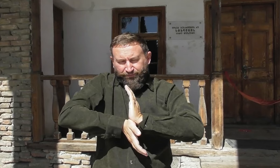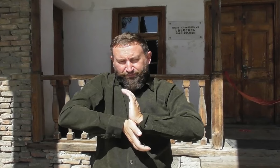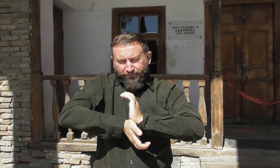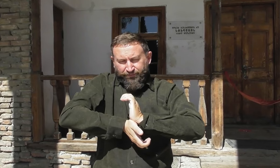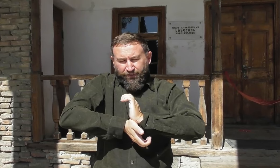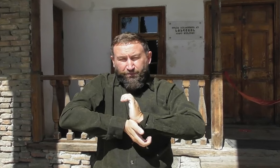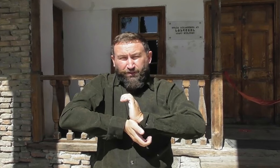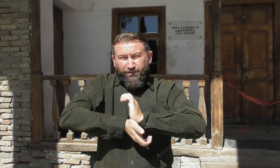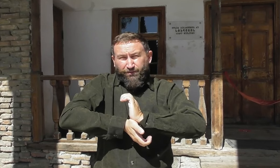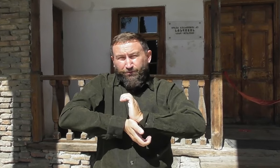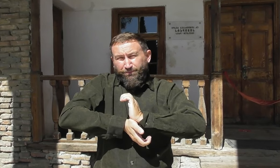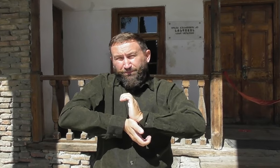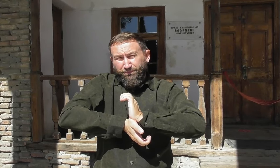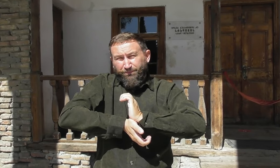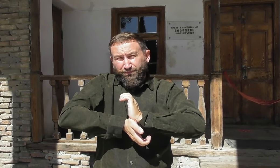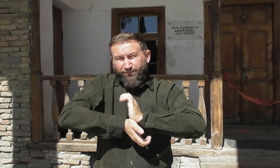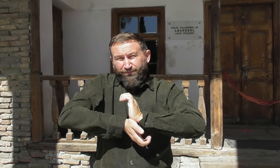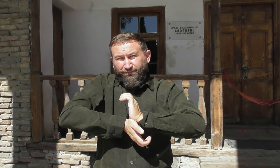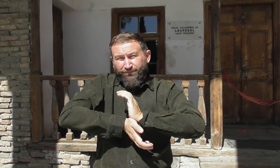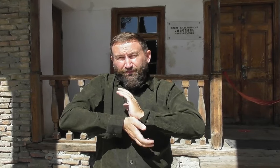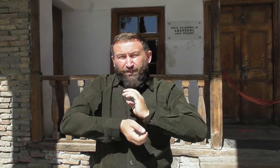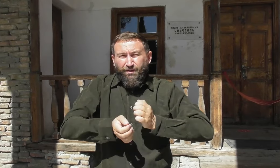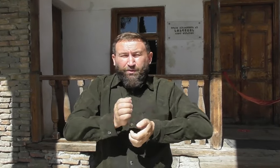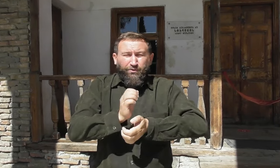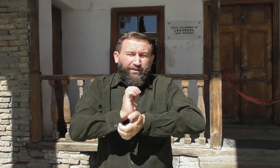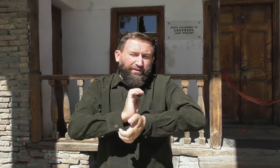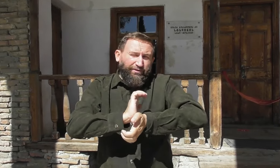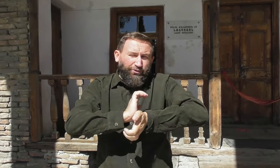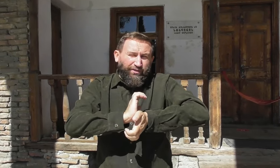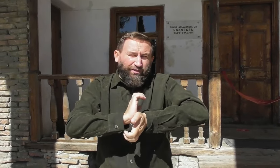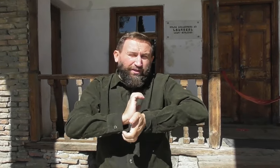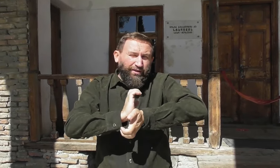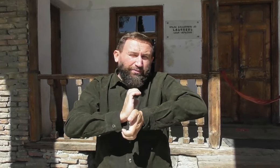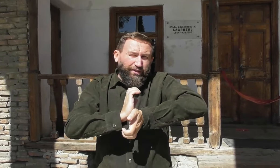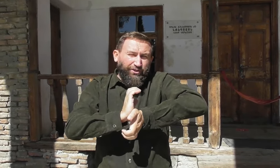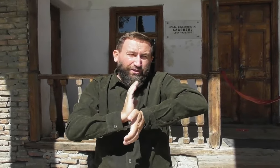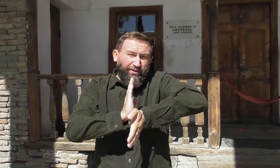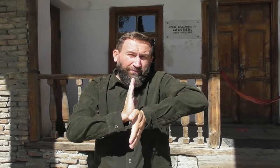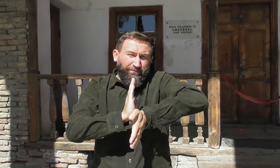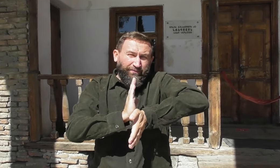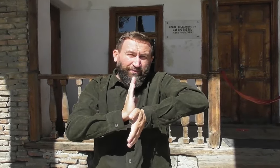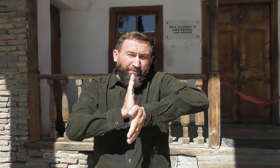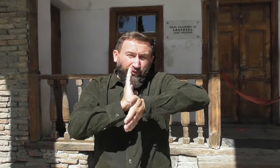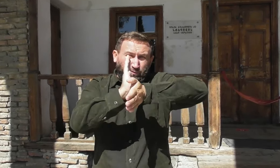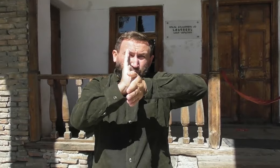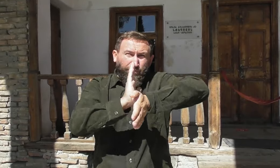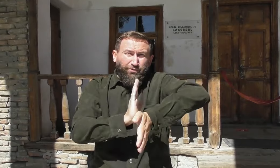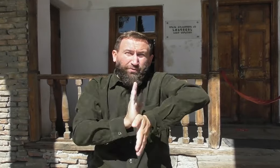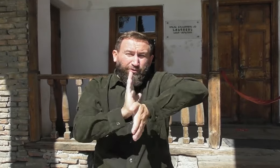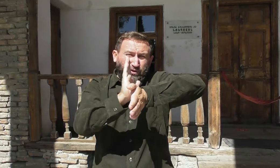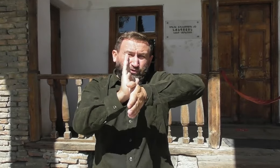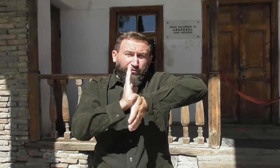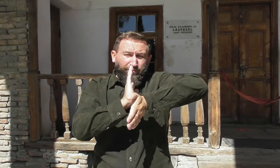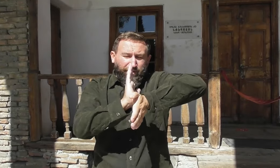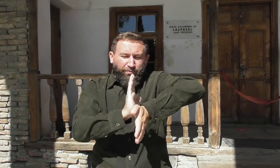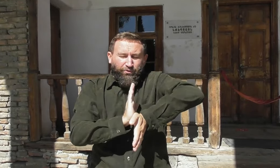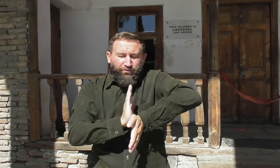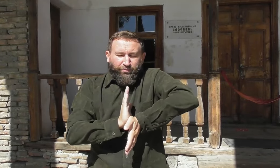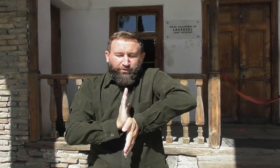гармонизируем. И наоборот, если ситуация не гармоничная, вот мы чувствуем ситуацию, как бы ловим ее